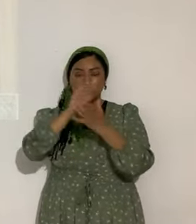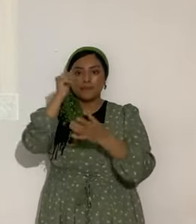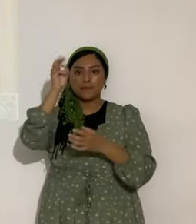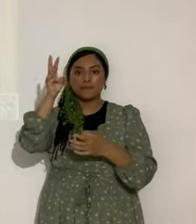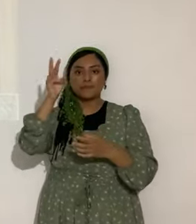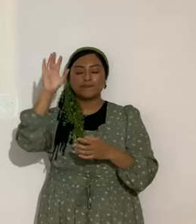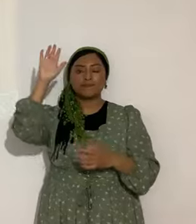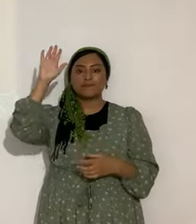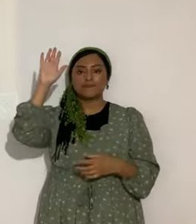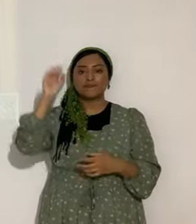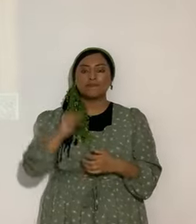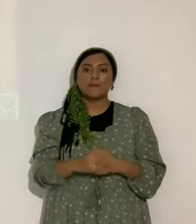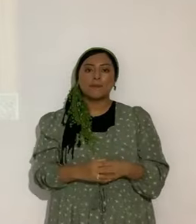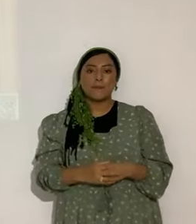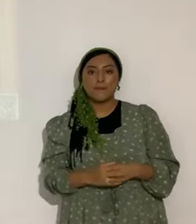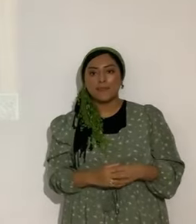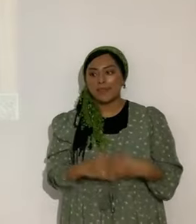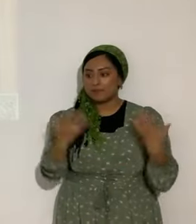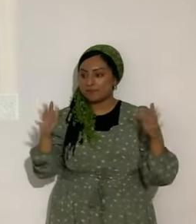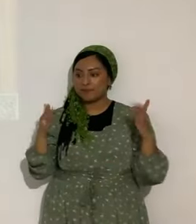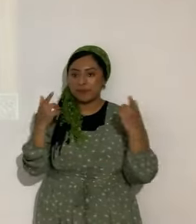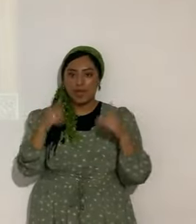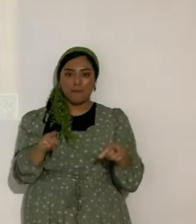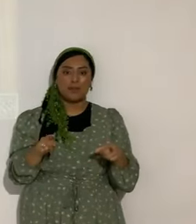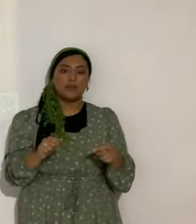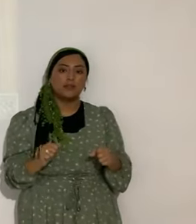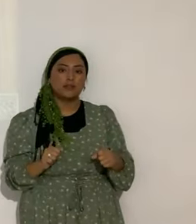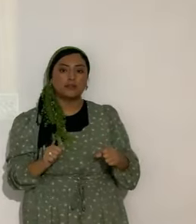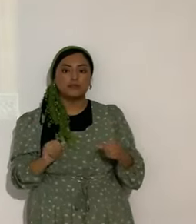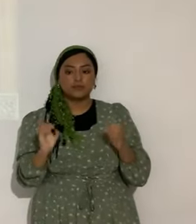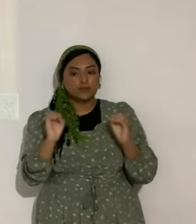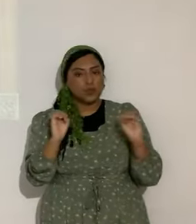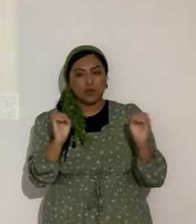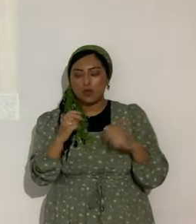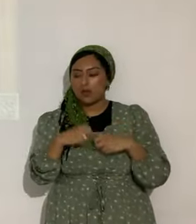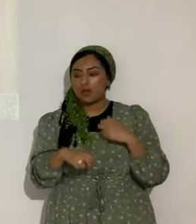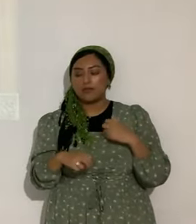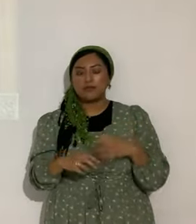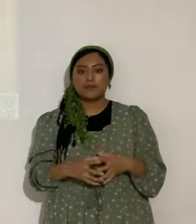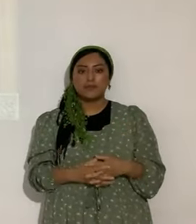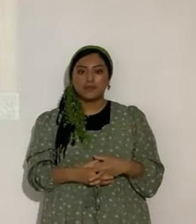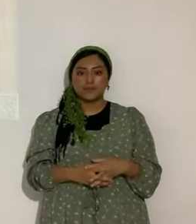Aleluya. Entonces será. Nada será. O sea. No hay nada imposible. ¿De acuerdo?